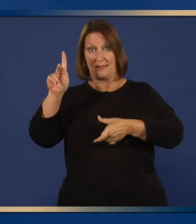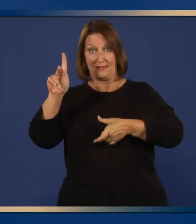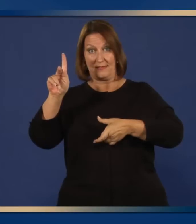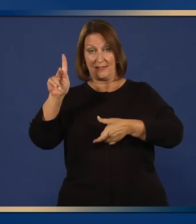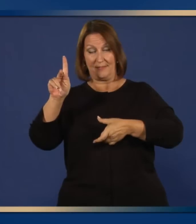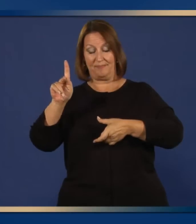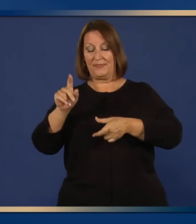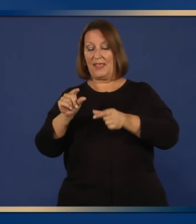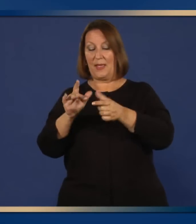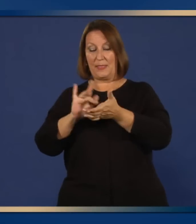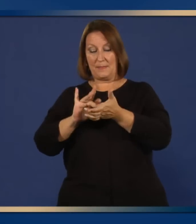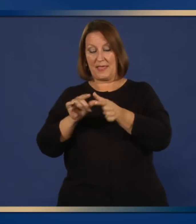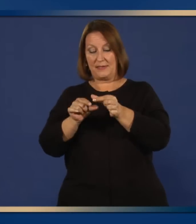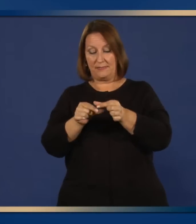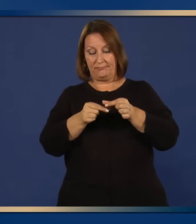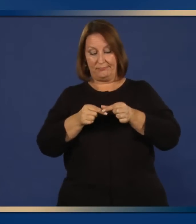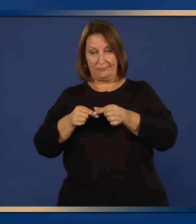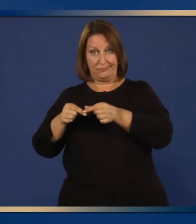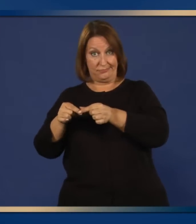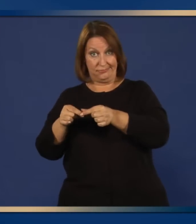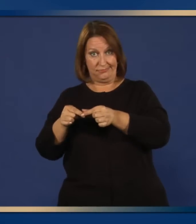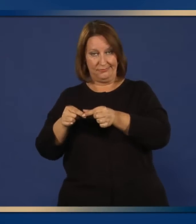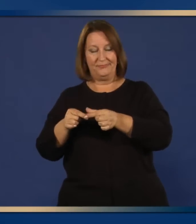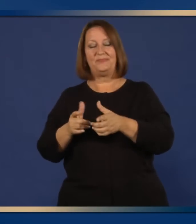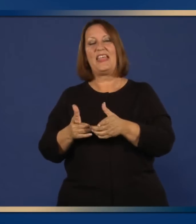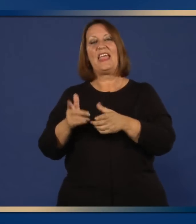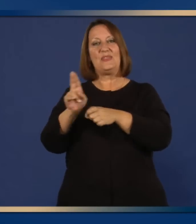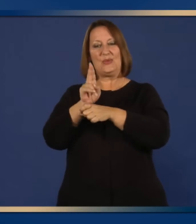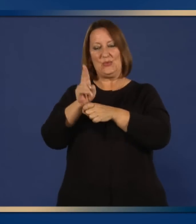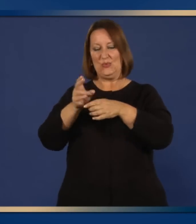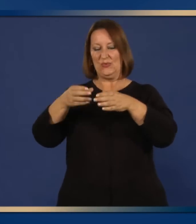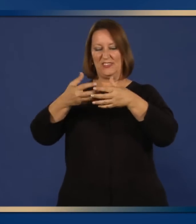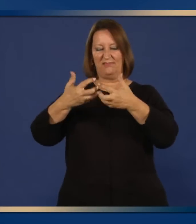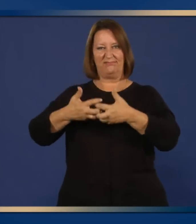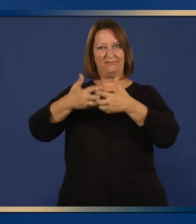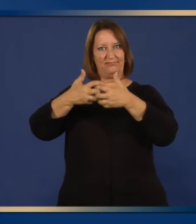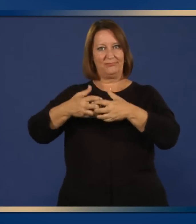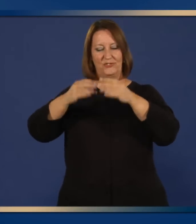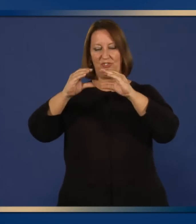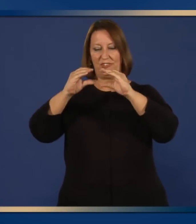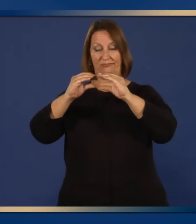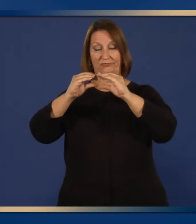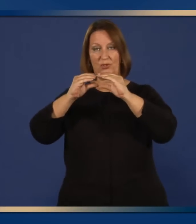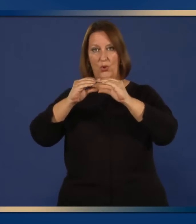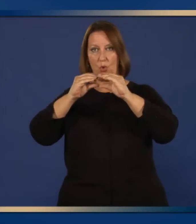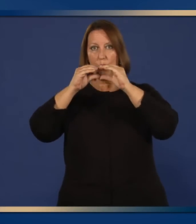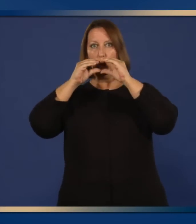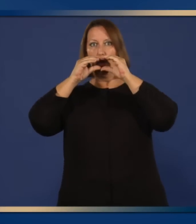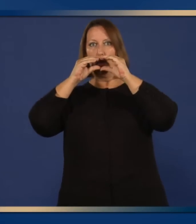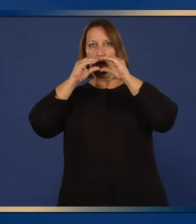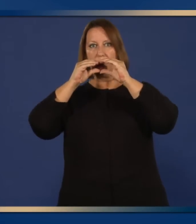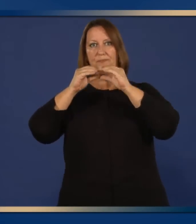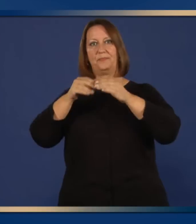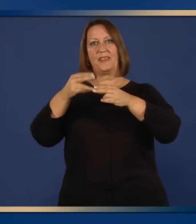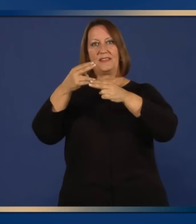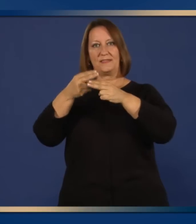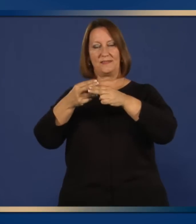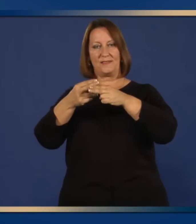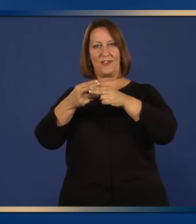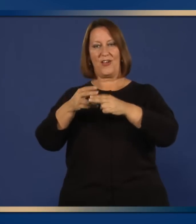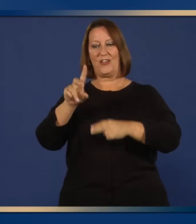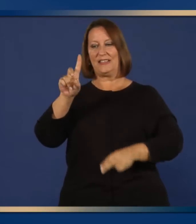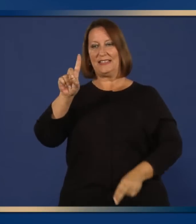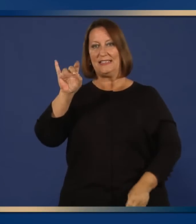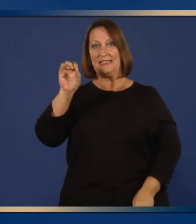por la boca mediante un dispositivo de administración llamado diskhaler. Cada